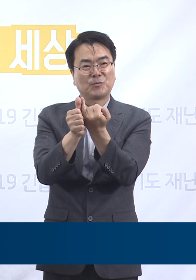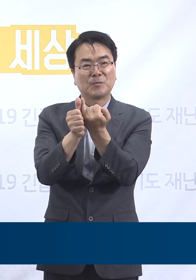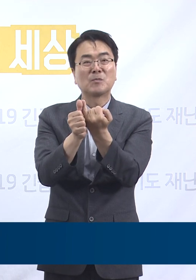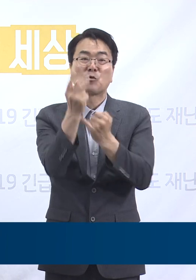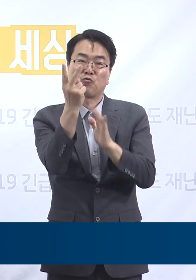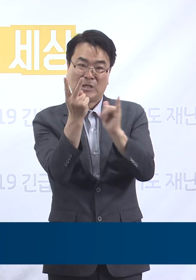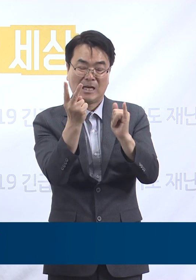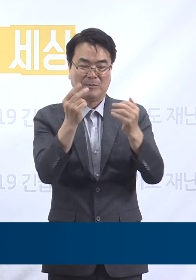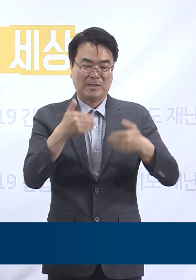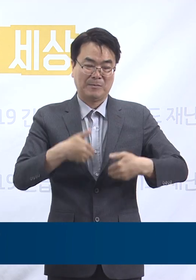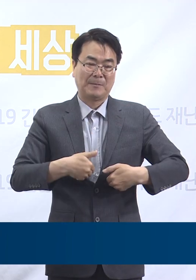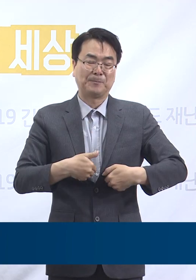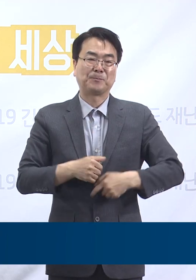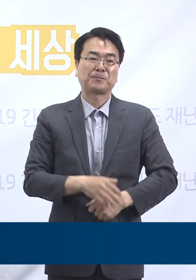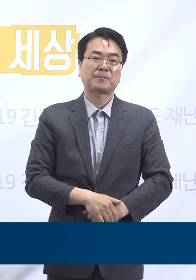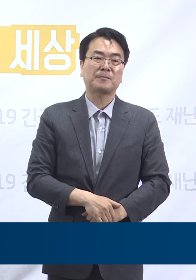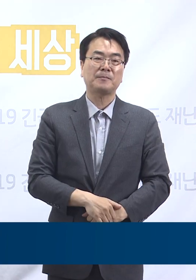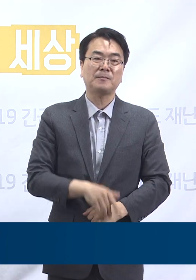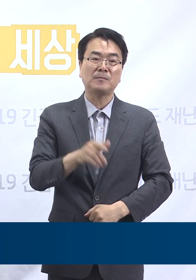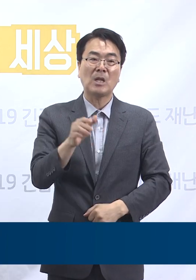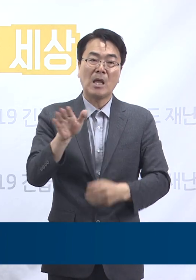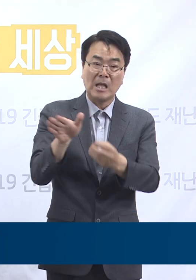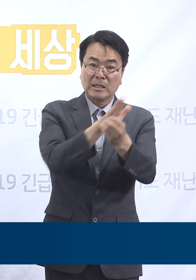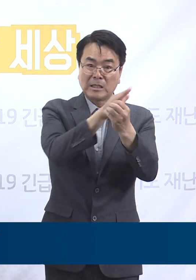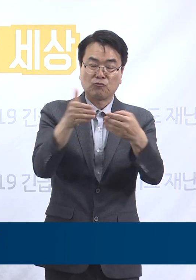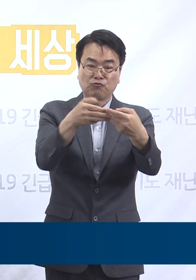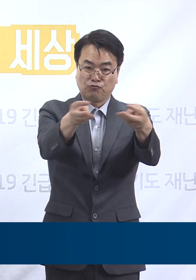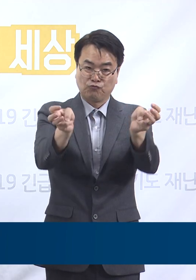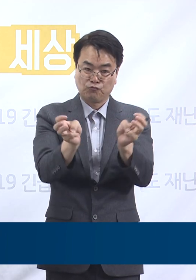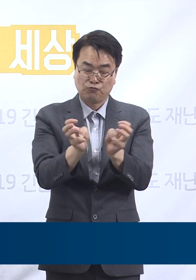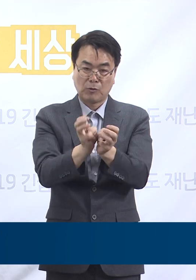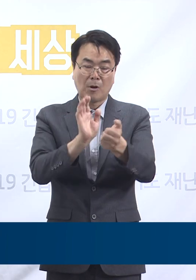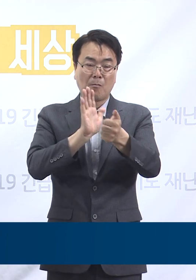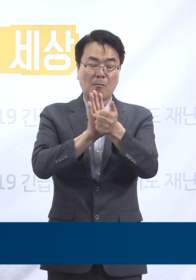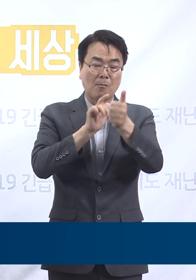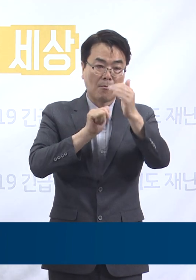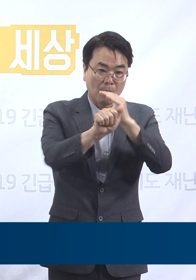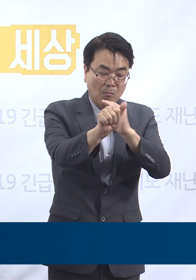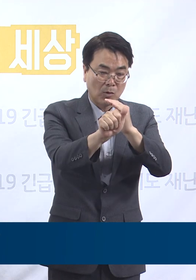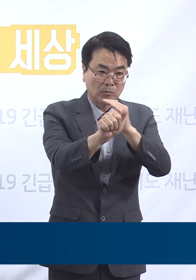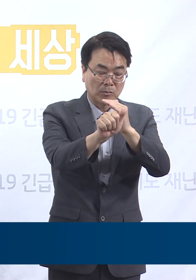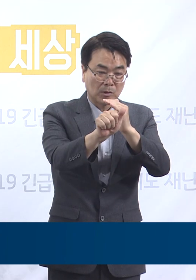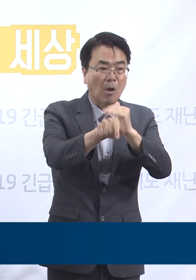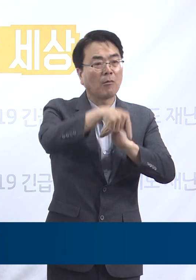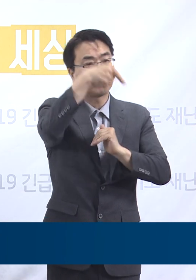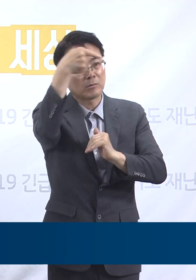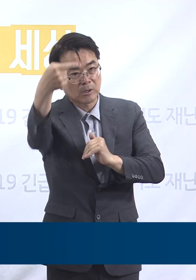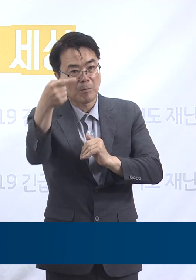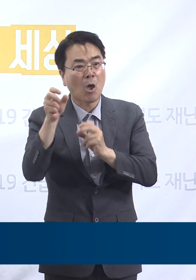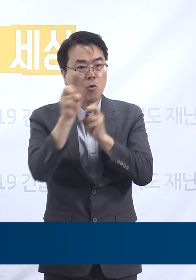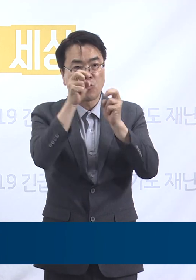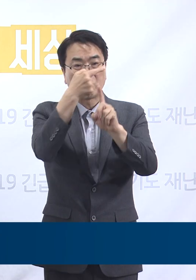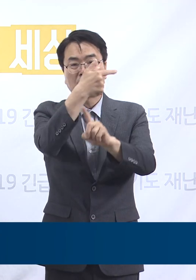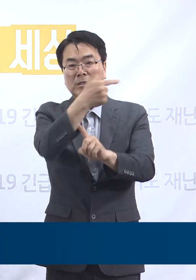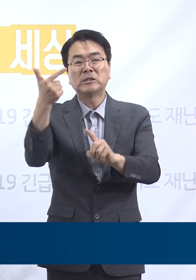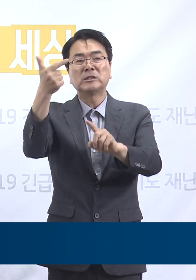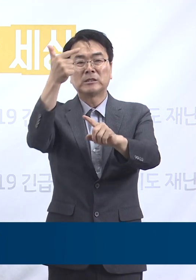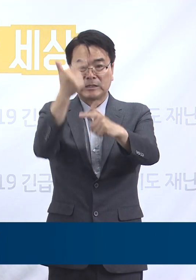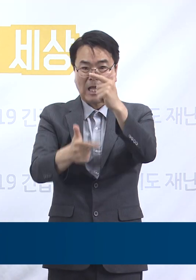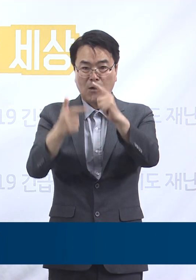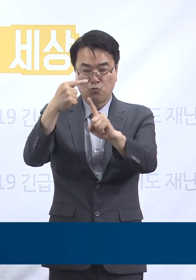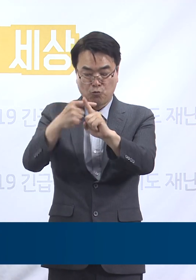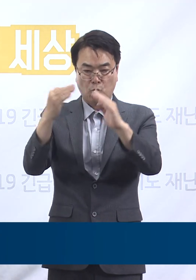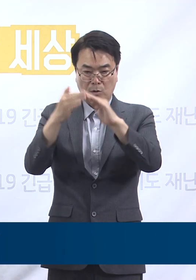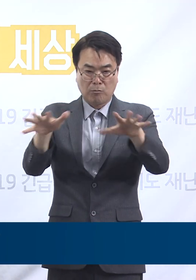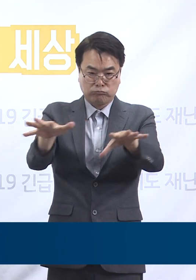28일 양천구 탁구장 방문자가 5월 31일 용인큰나무교회에서 예배를 본 것이